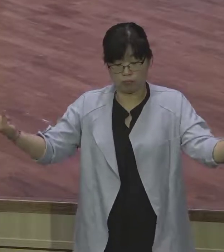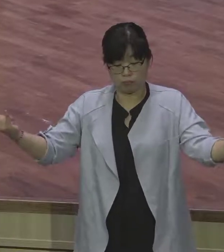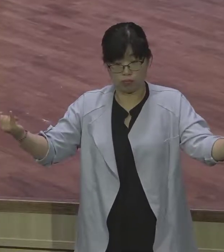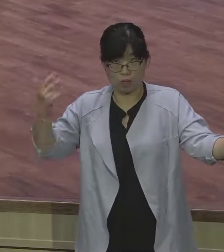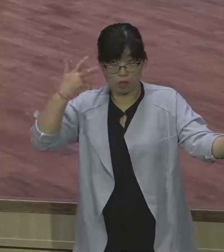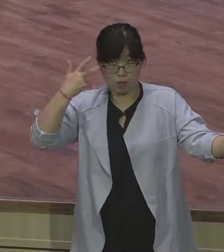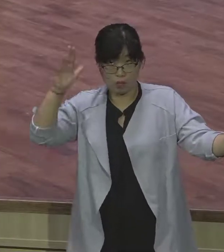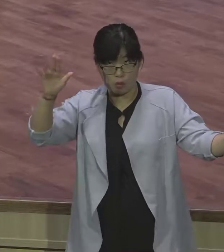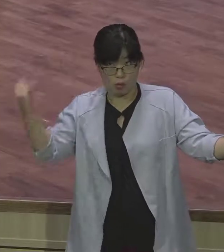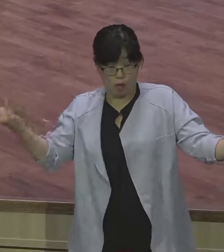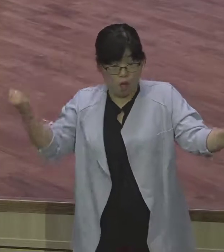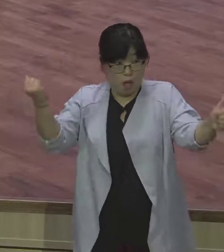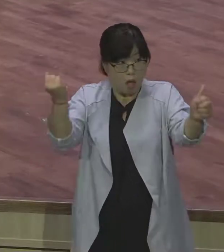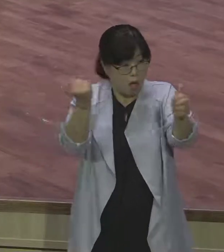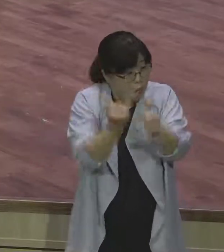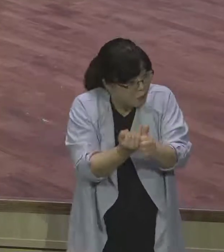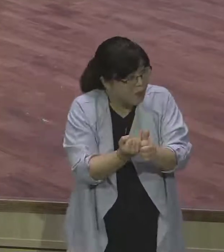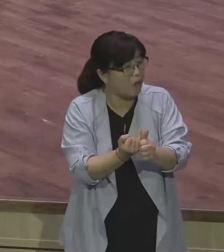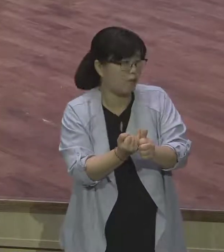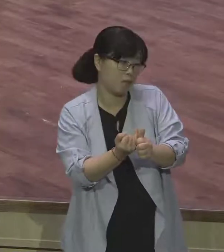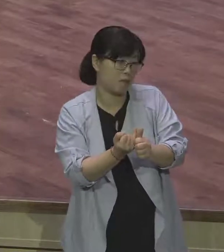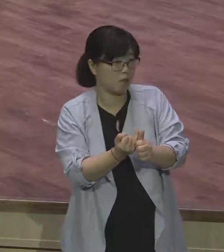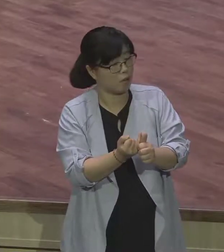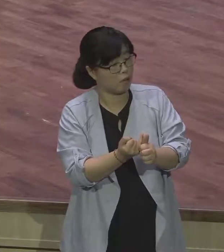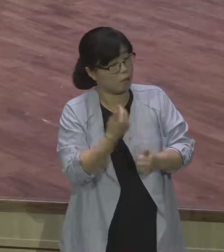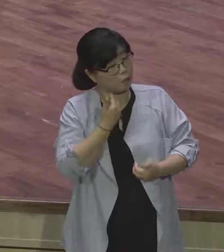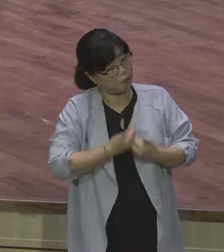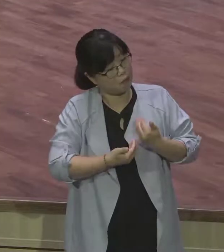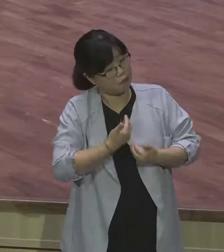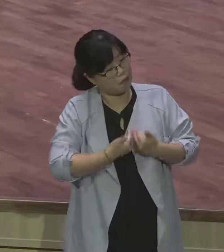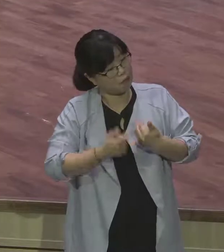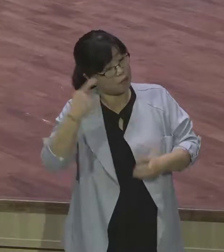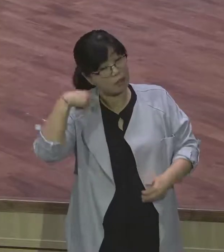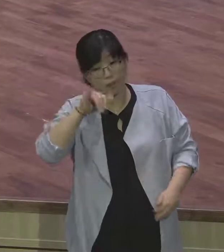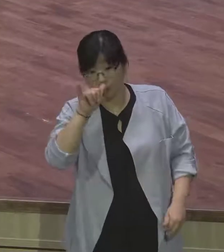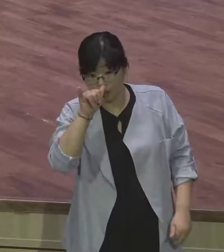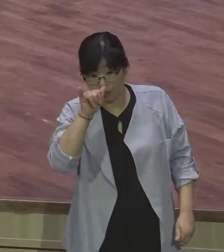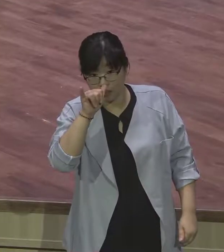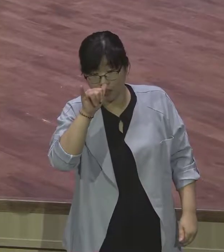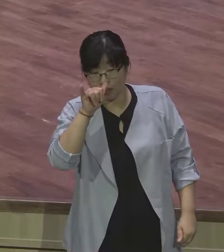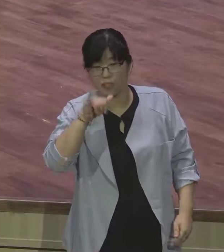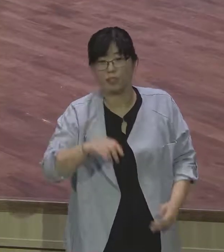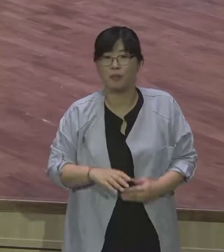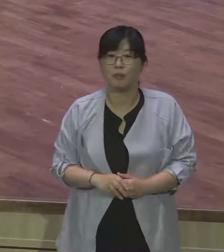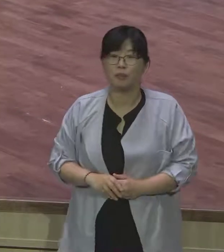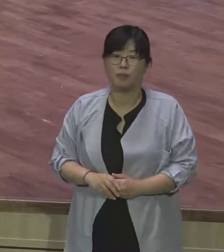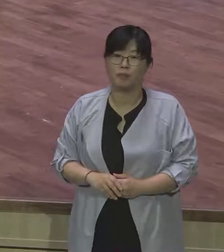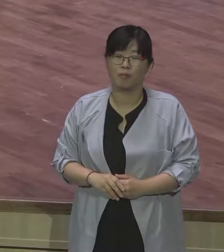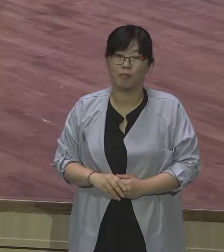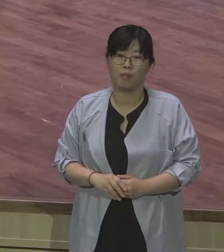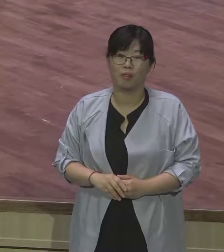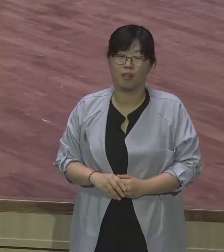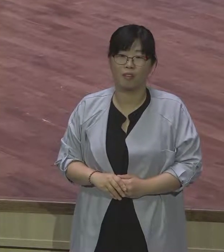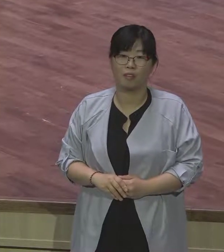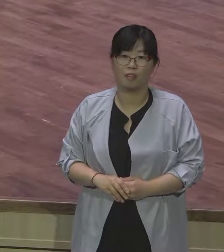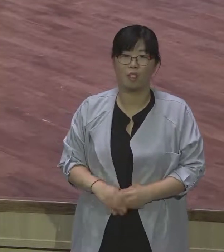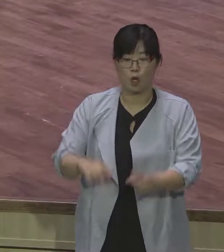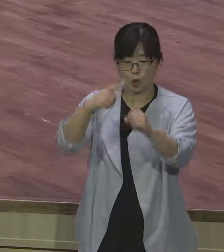그런데 성도가 말이에요. 교회가 같은 집사과 장로가 일주일에 한 번 보는데 안녕하세요. 안녕하세요.